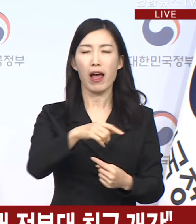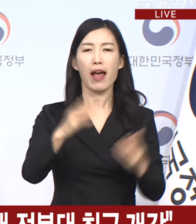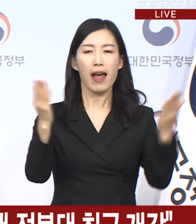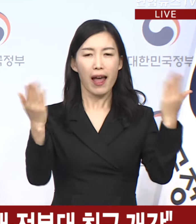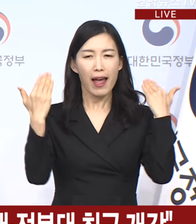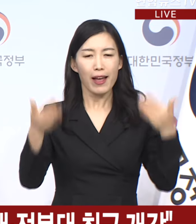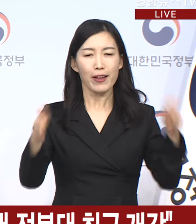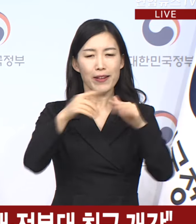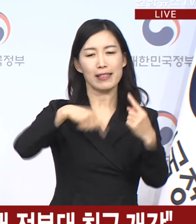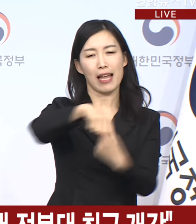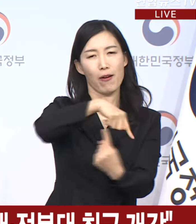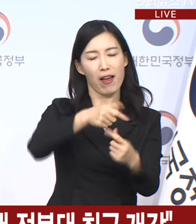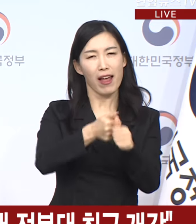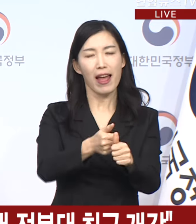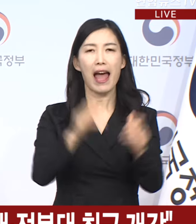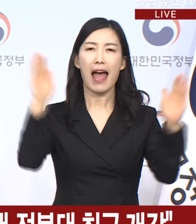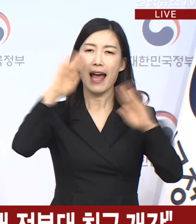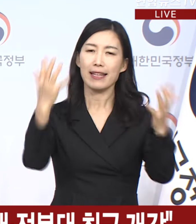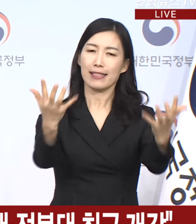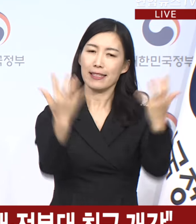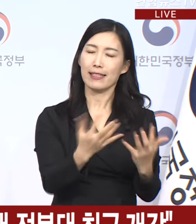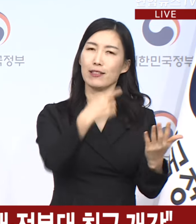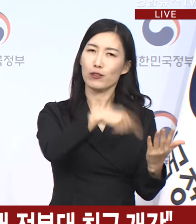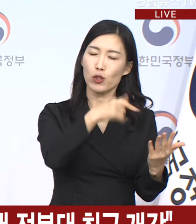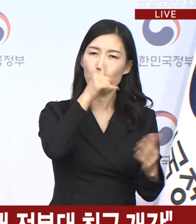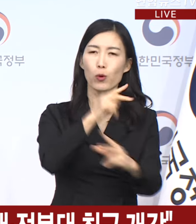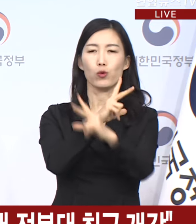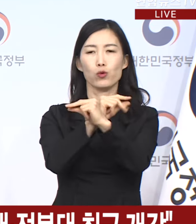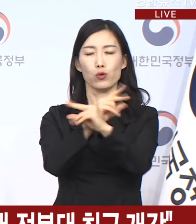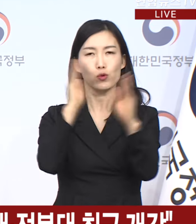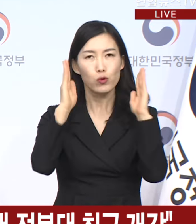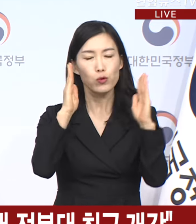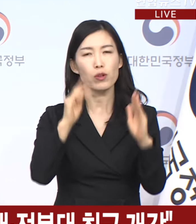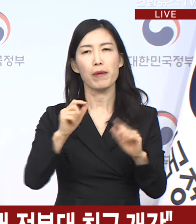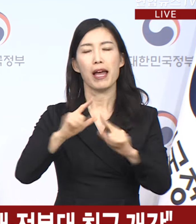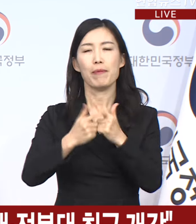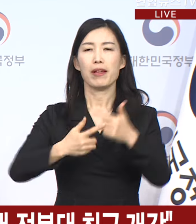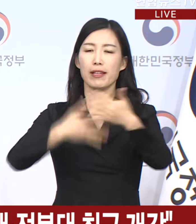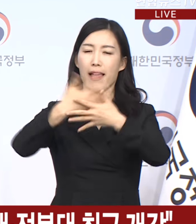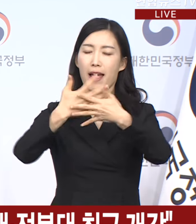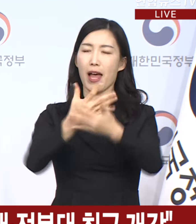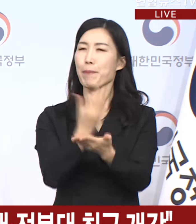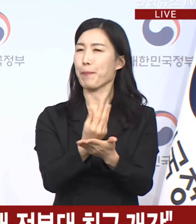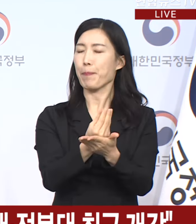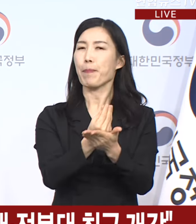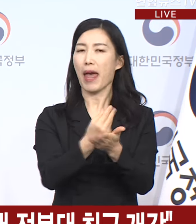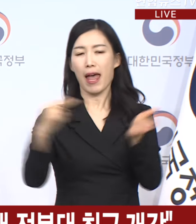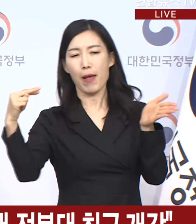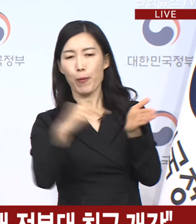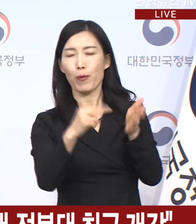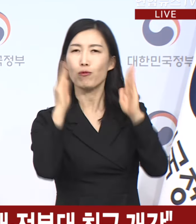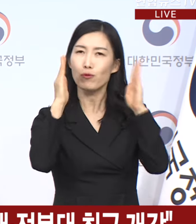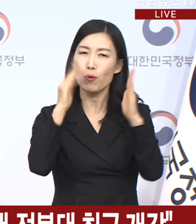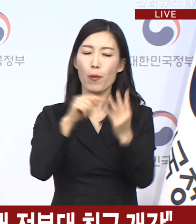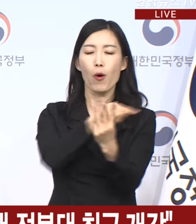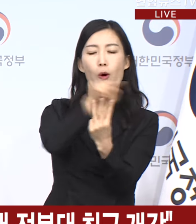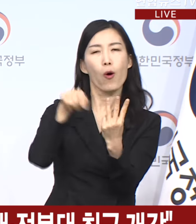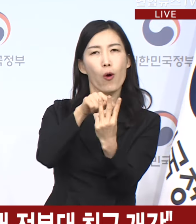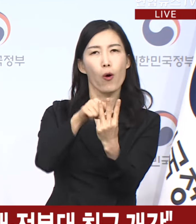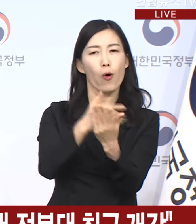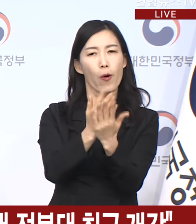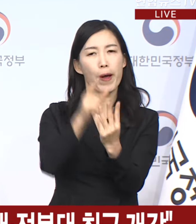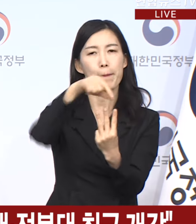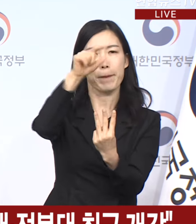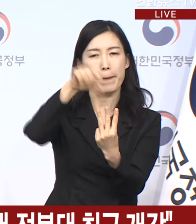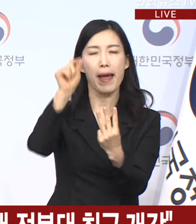맞춰 대면 수업, 실시간 온라인 수업, 동영상 강의 등 다양한 방식을 선택하여